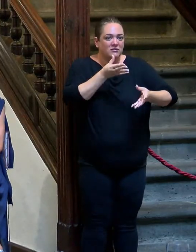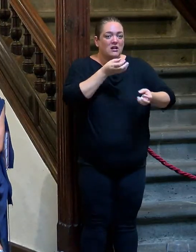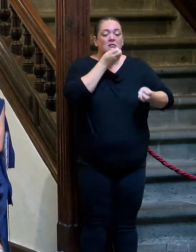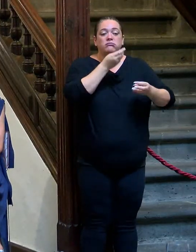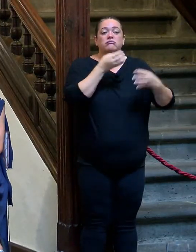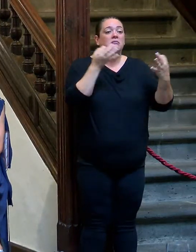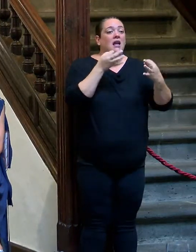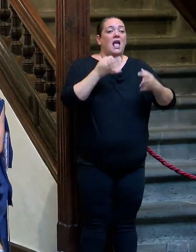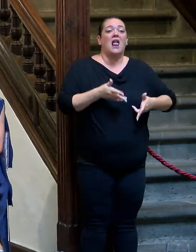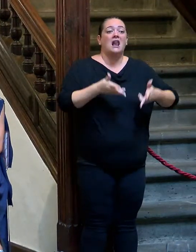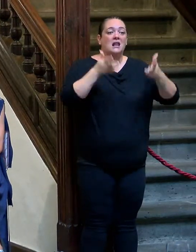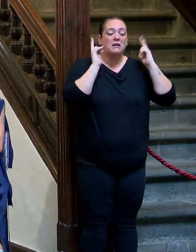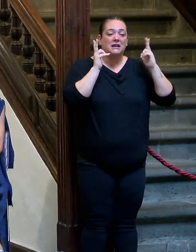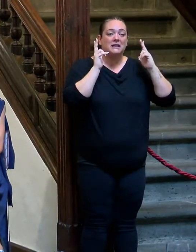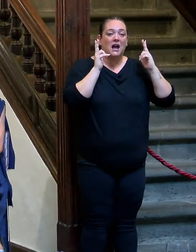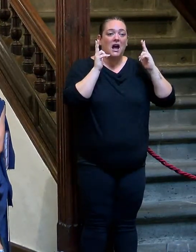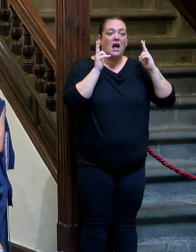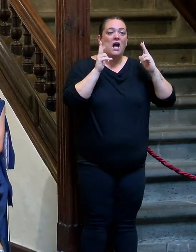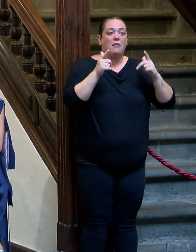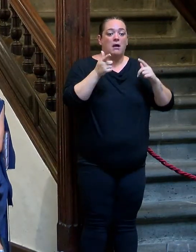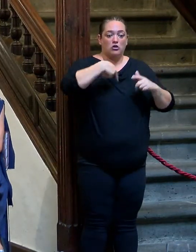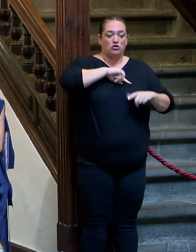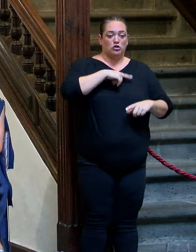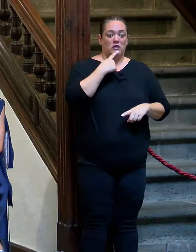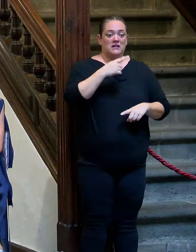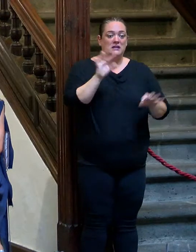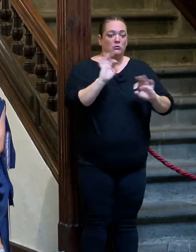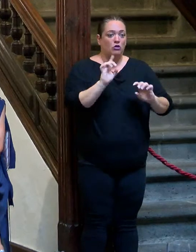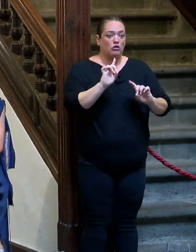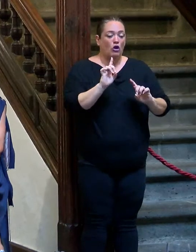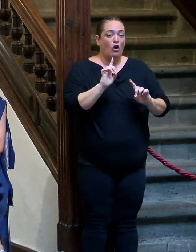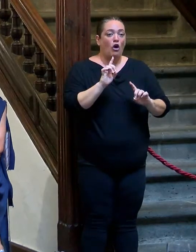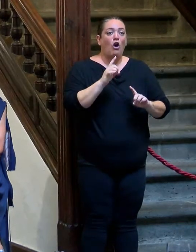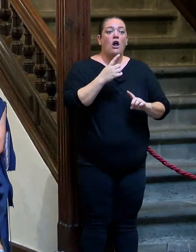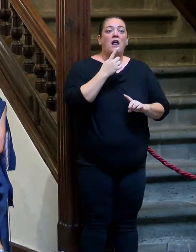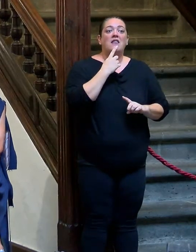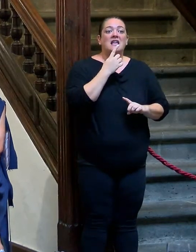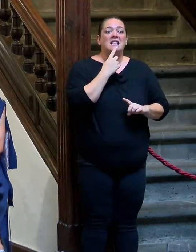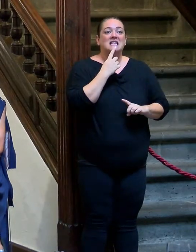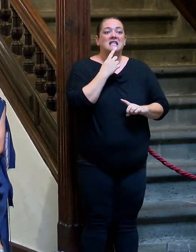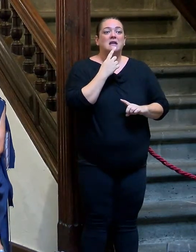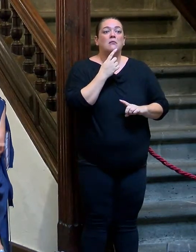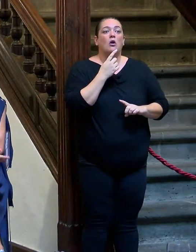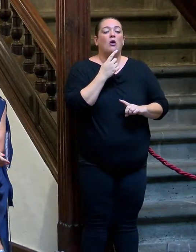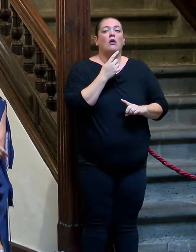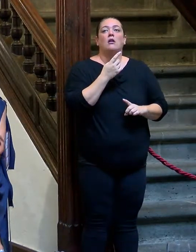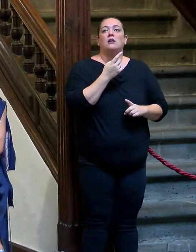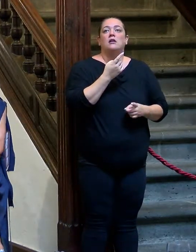Lo dice además, no lo decimos nosotros. Ahora estamos hablando de un acto que tiene que ver con las